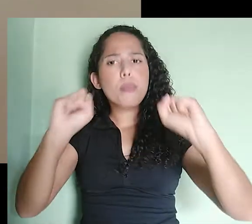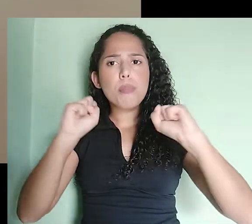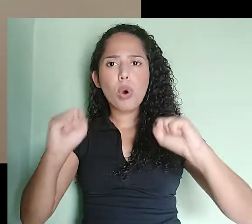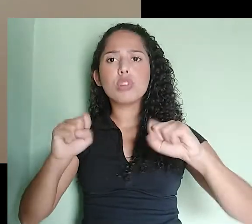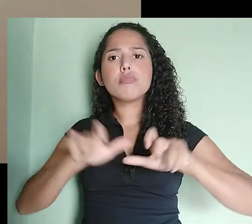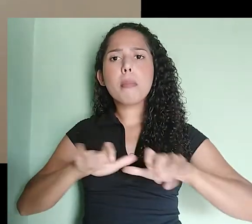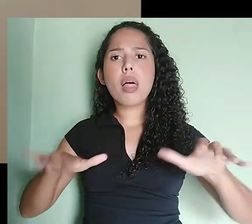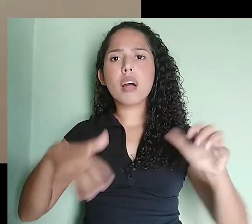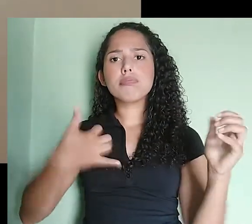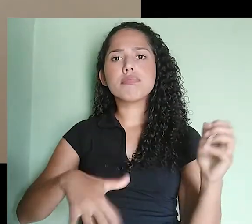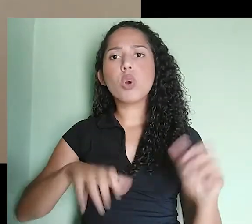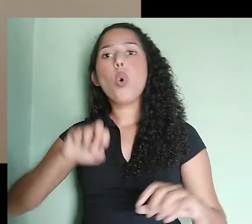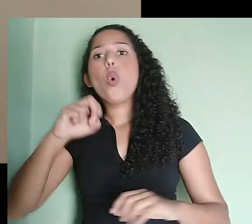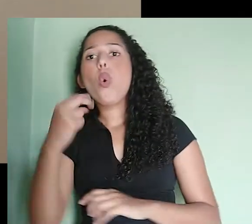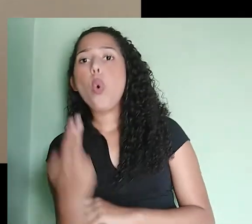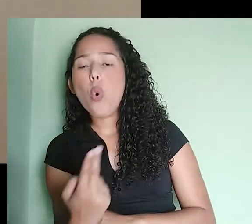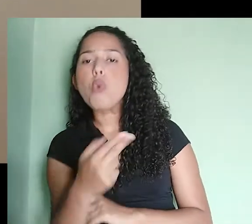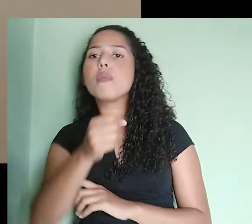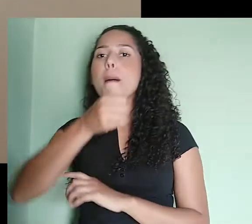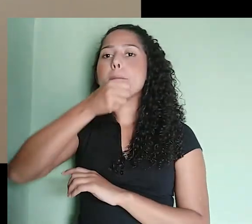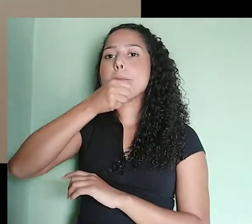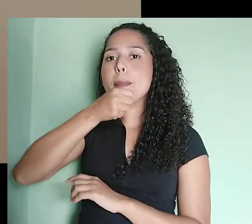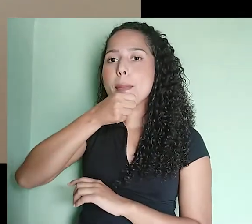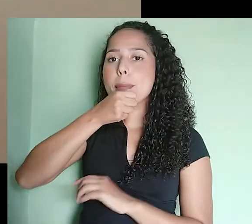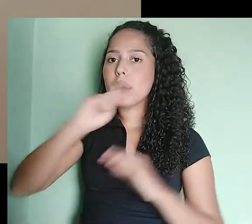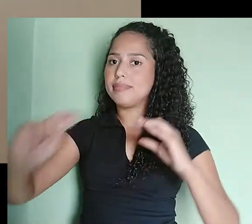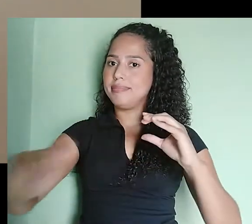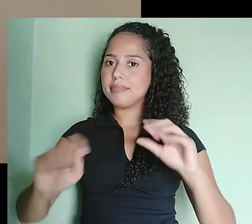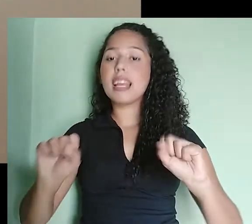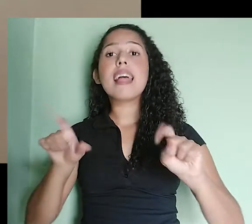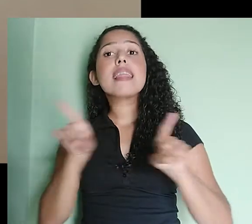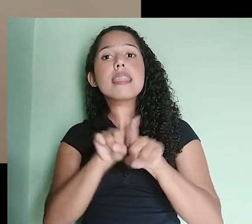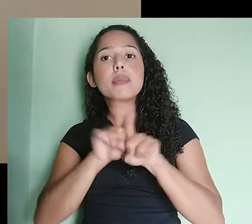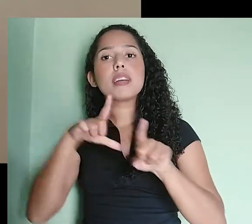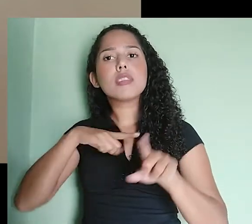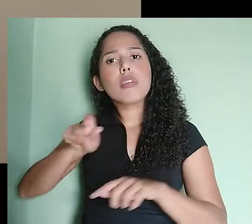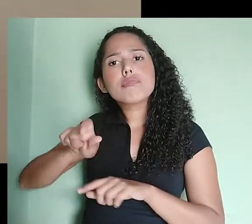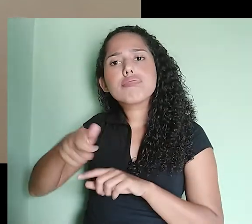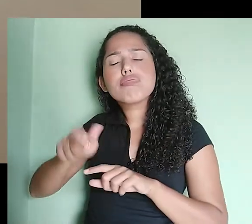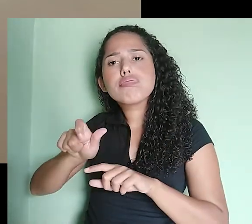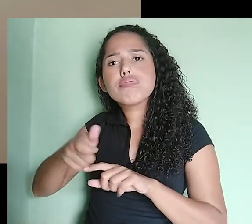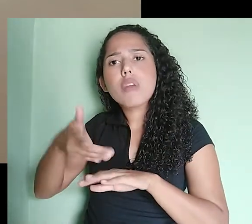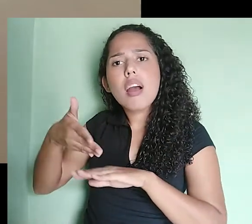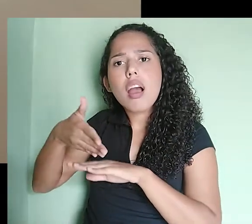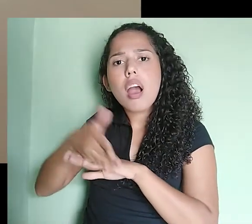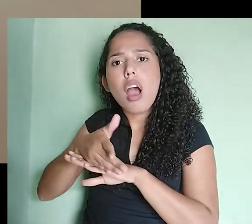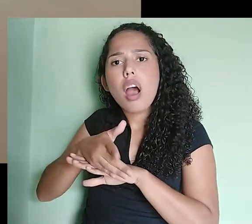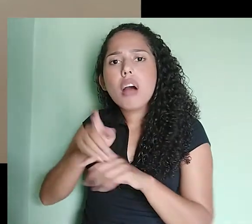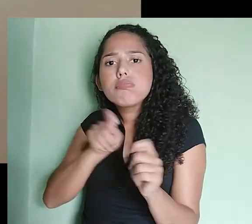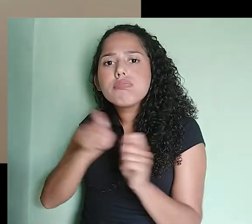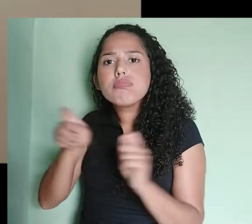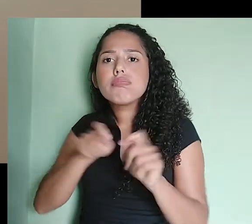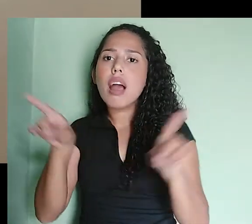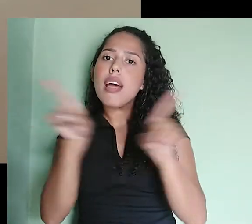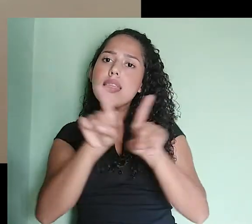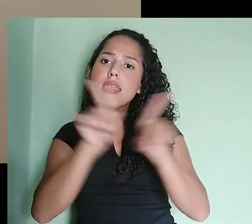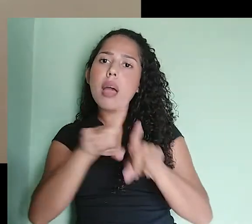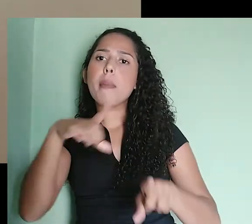um instrumento ou um microfone e eu tenho um botão para regular o sinal de entrada. Eu tenho uma saída de